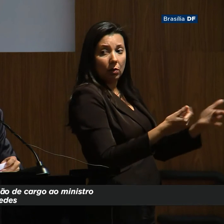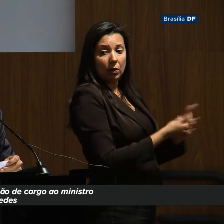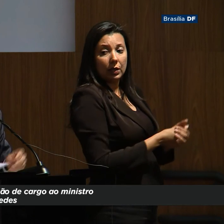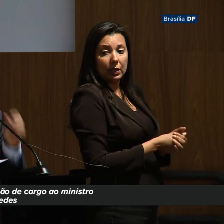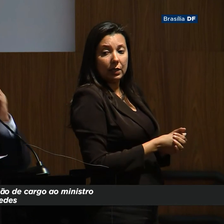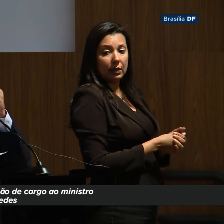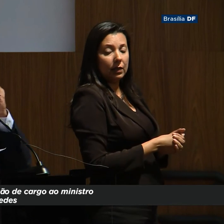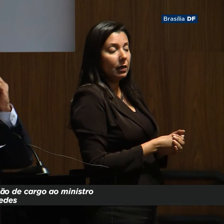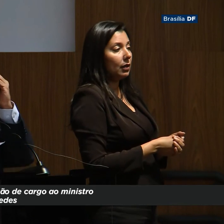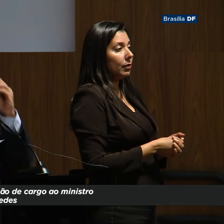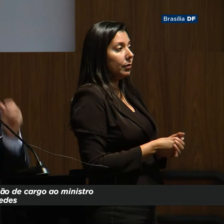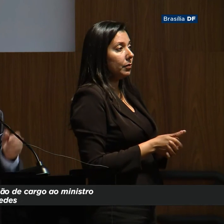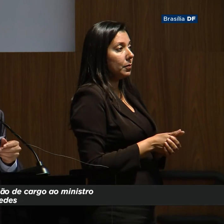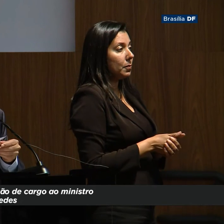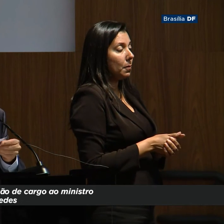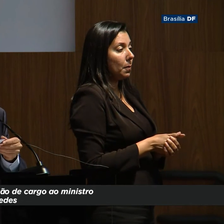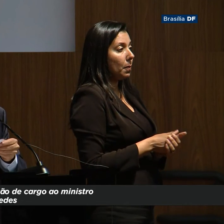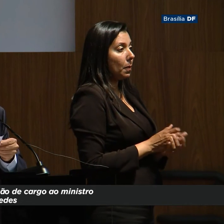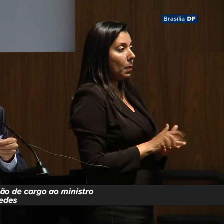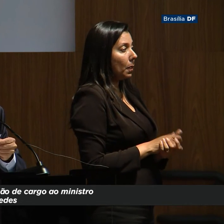deixa eu ver se eu esqueci alguma coisa,